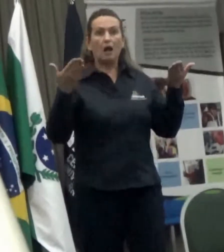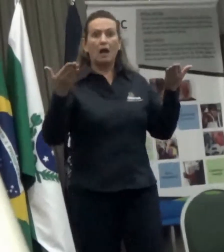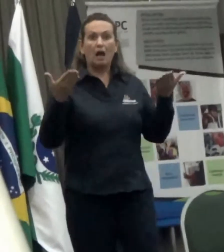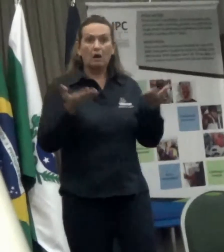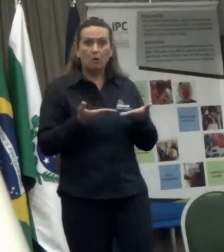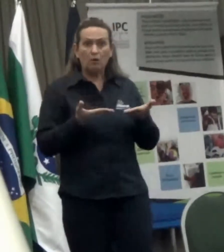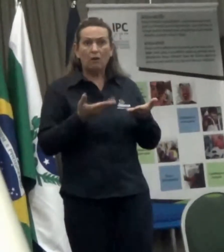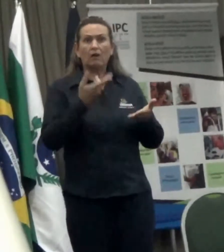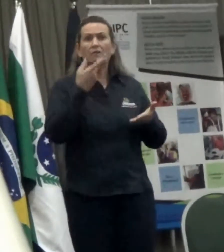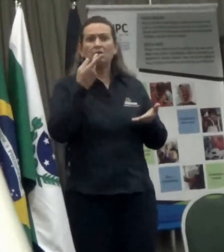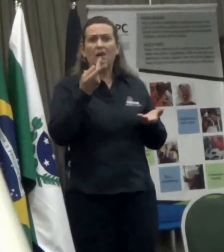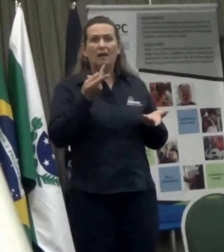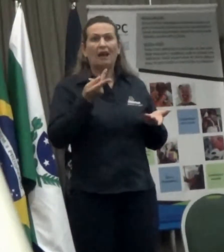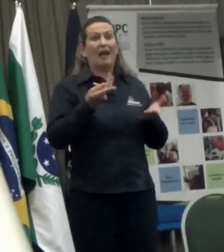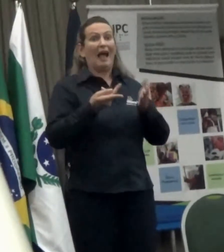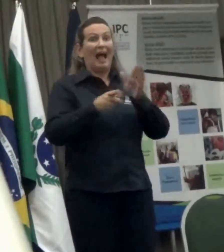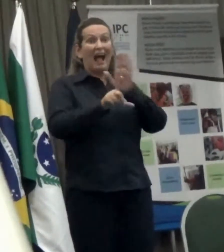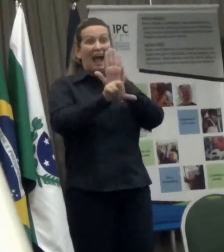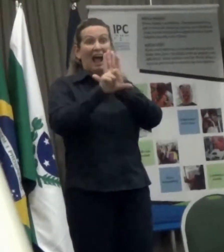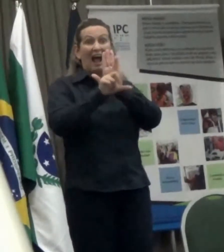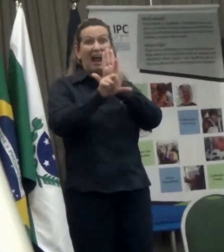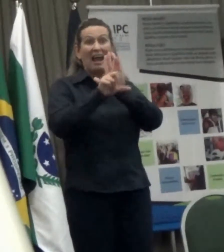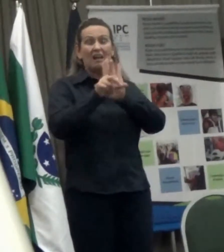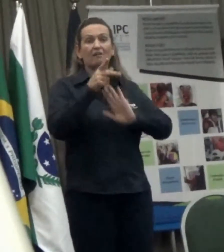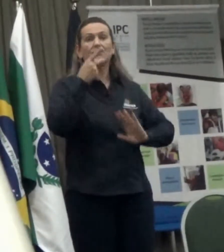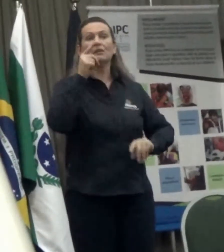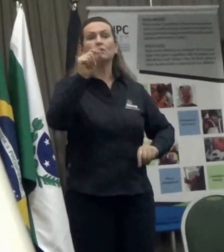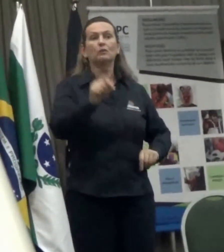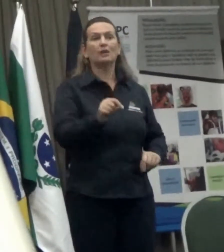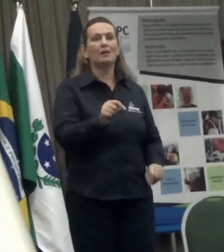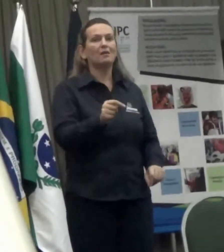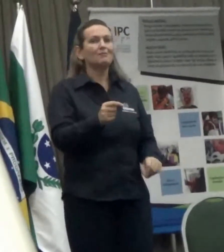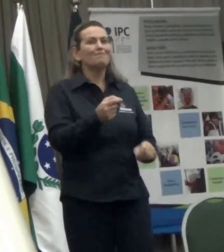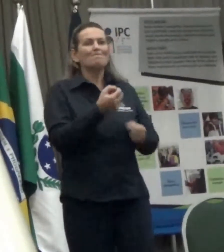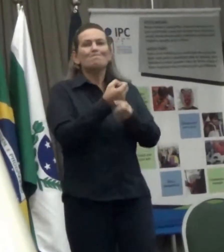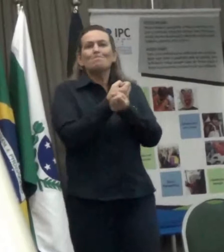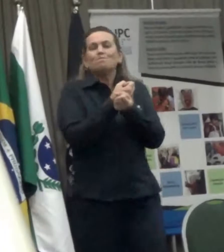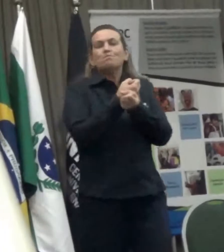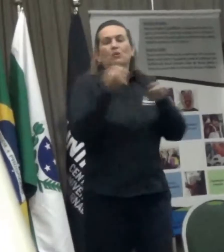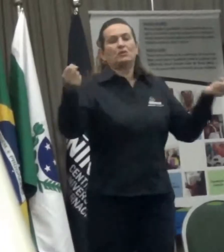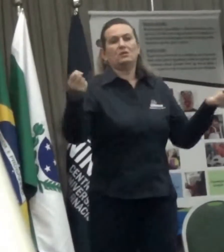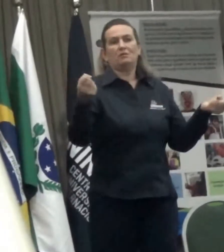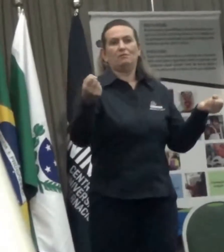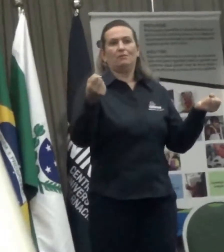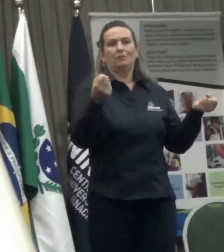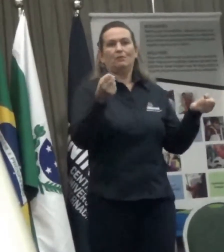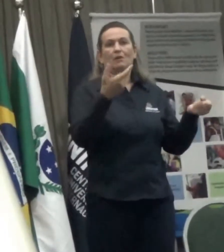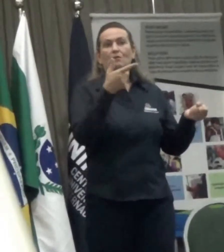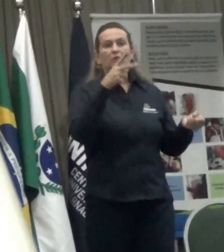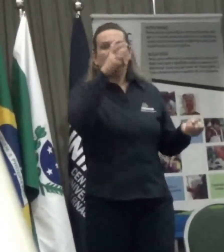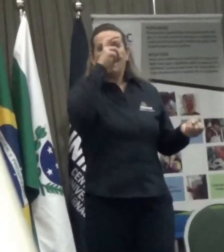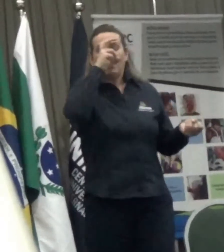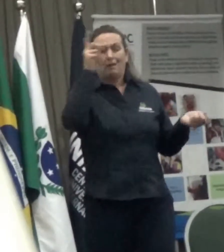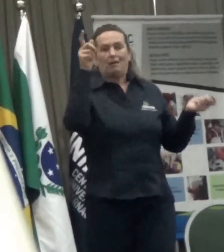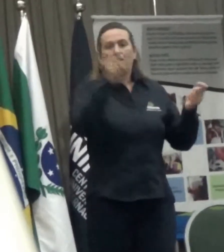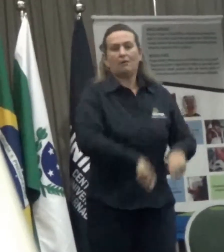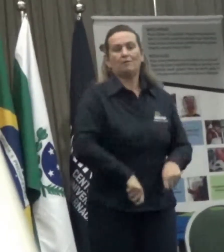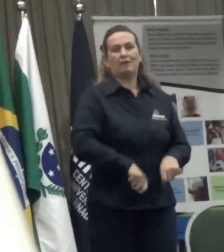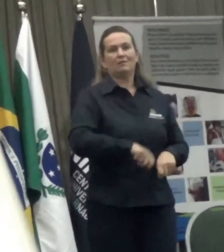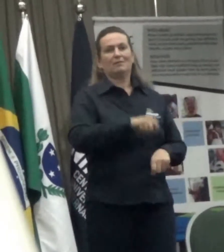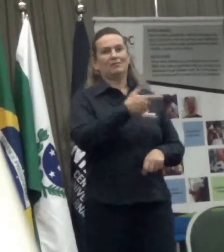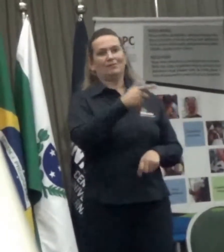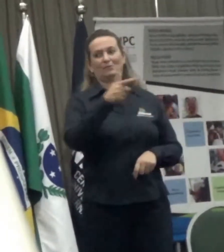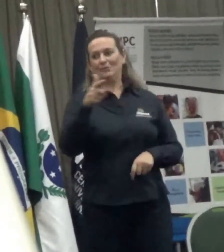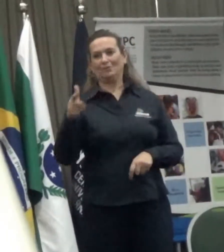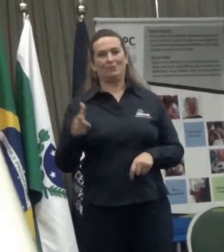absolutamente incapazes, isso era morte civil do cidadão com deficiência mental ou intelectual, porque o